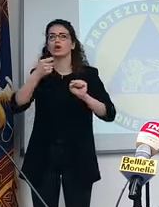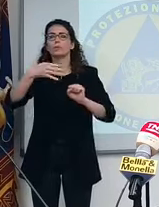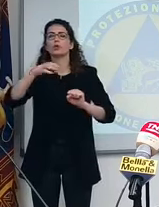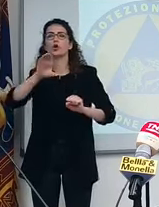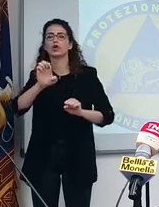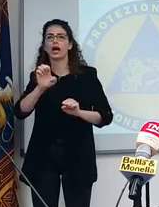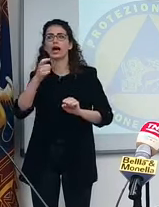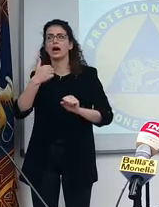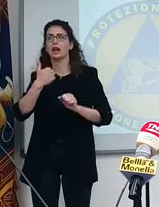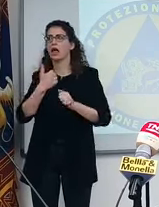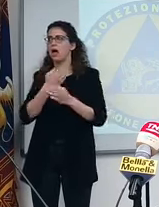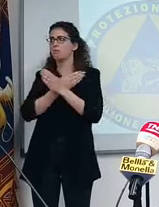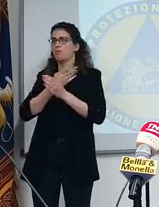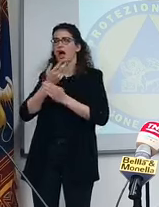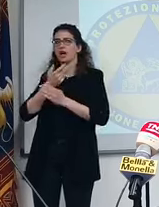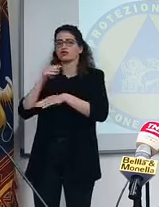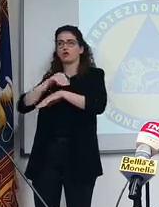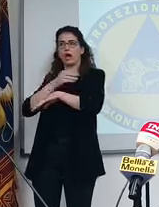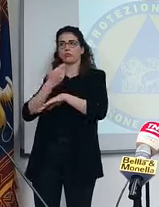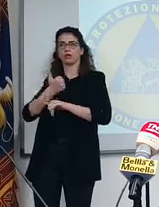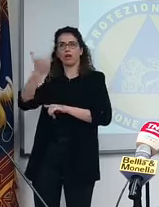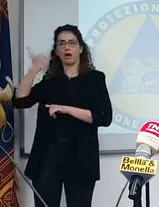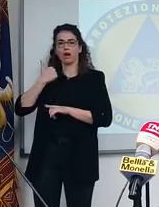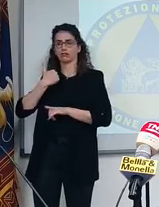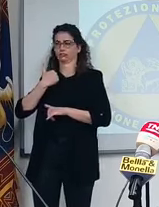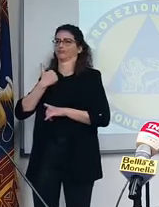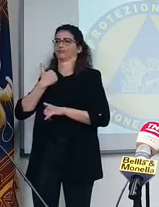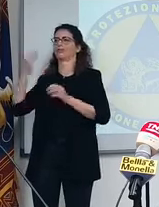aprile l'anno scorso. È a fantasia, è a utopia.